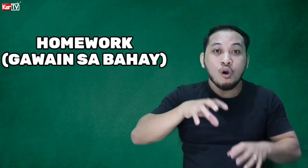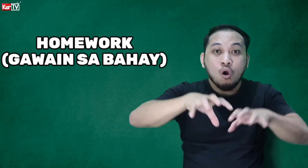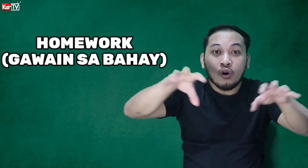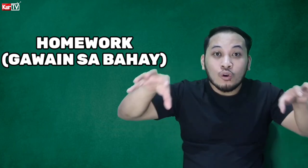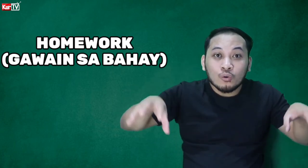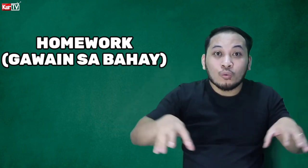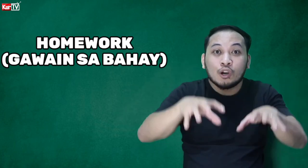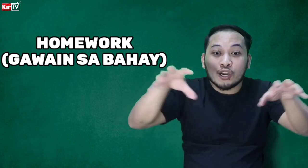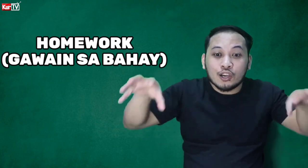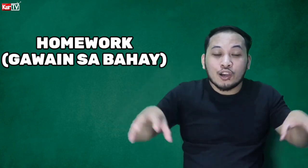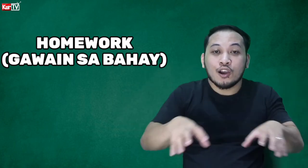work.